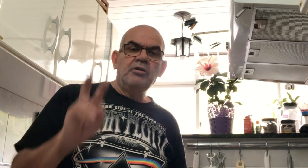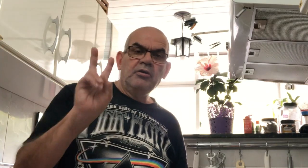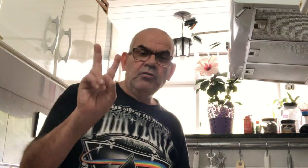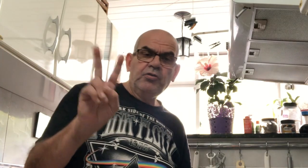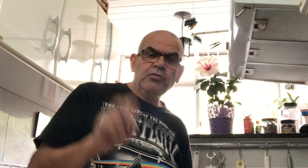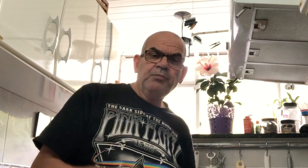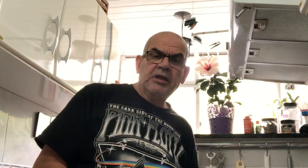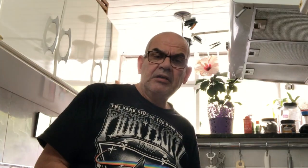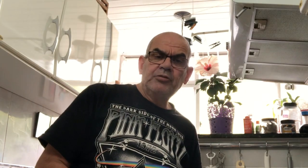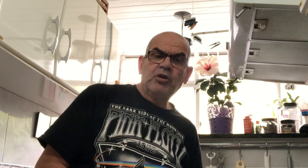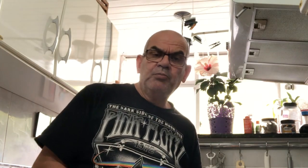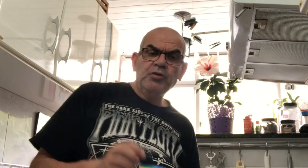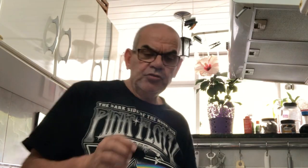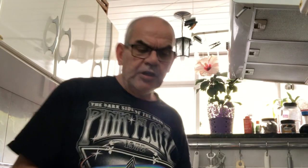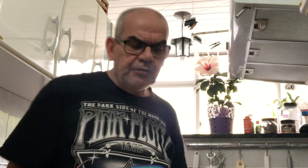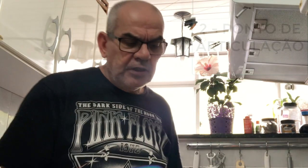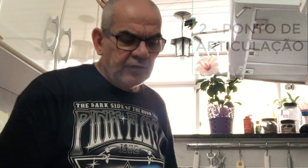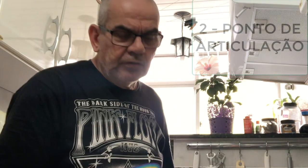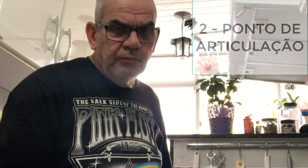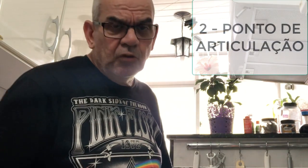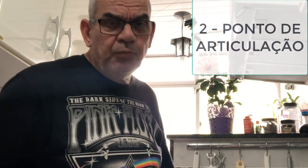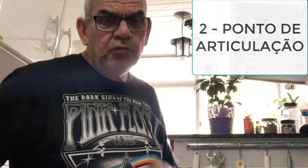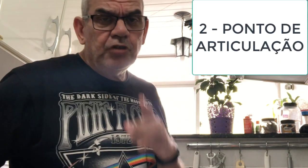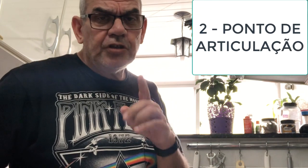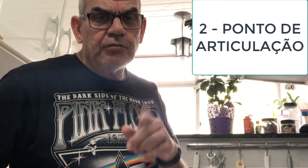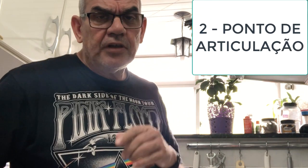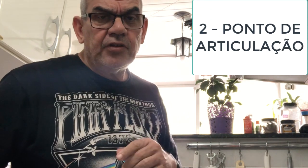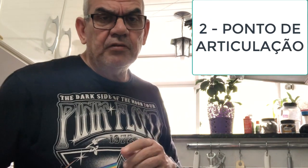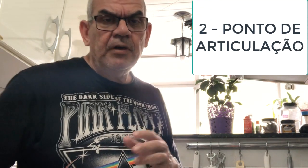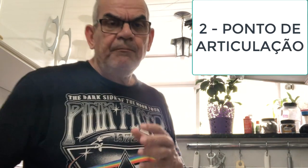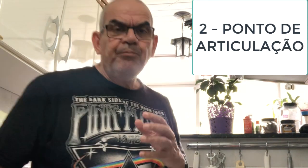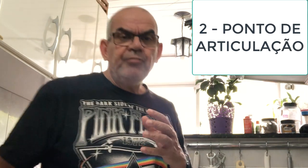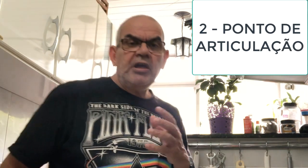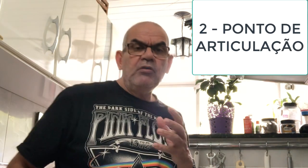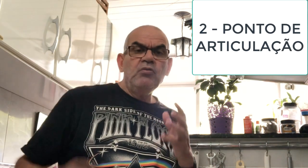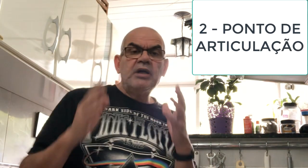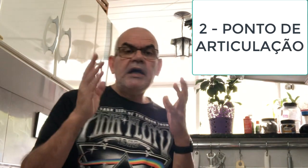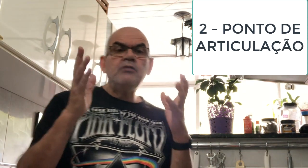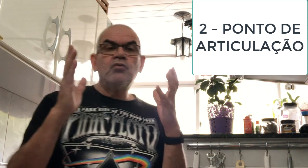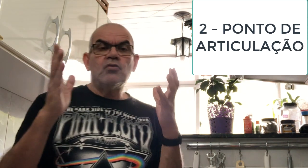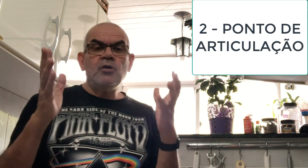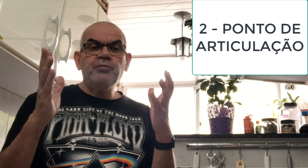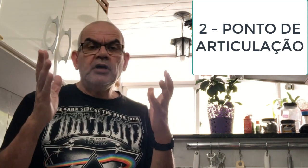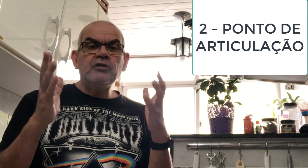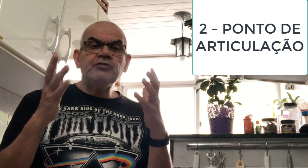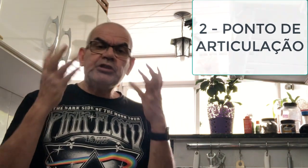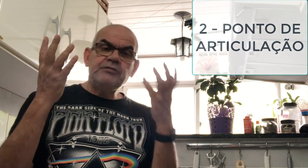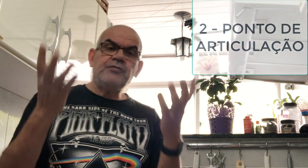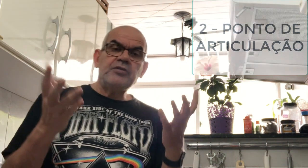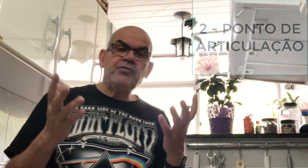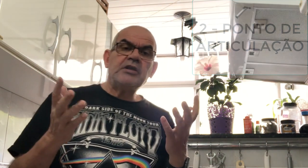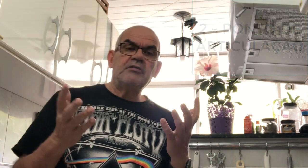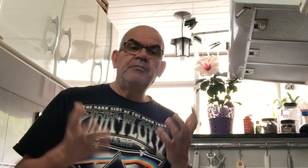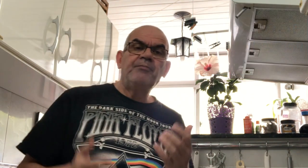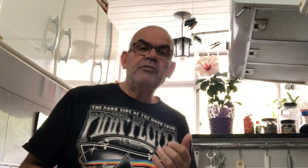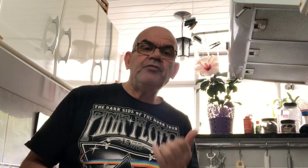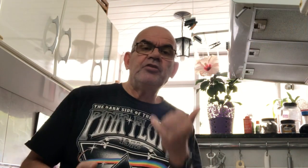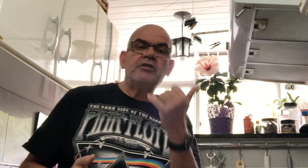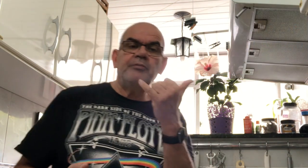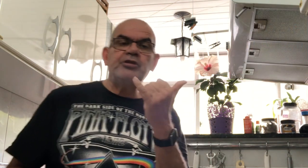O segundo parâmetro é o ponto de articulação. O ponto de articulação é o lugar do corpo aonde vocês vão fazer o sinal. Eu vou fazer novamente